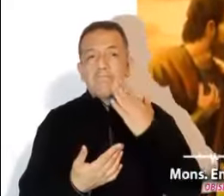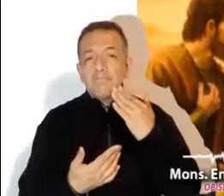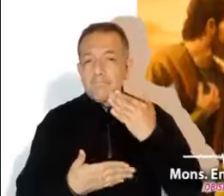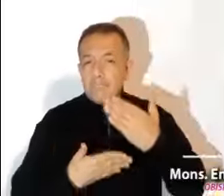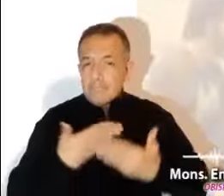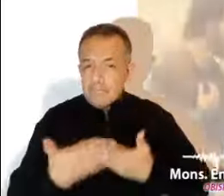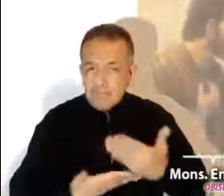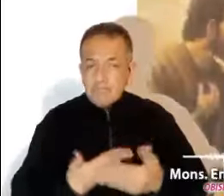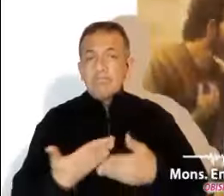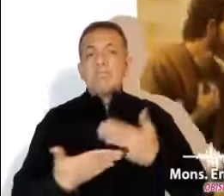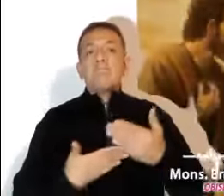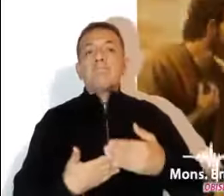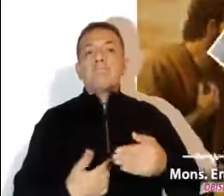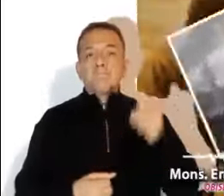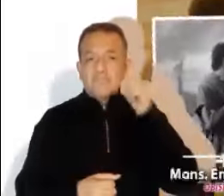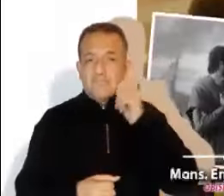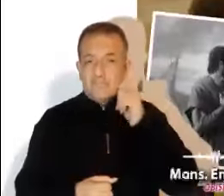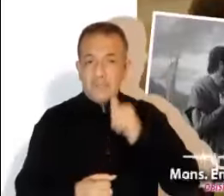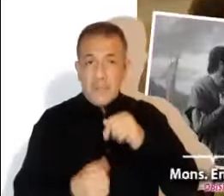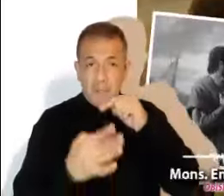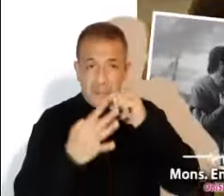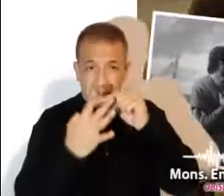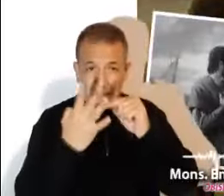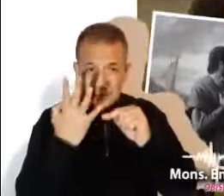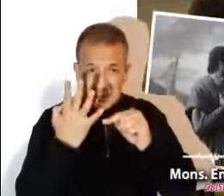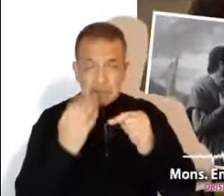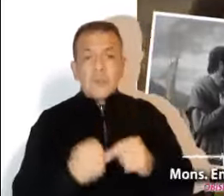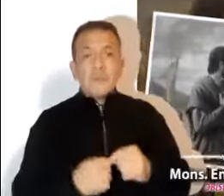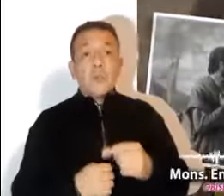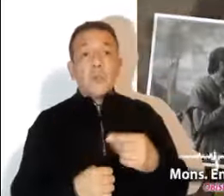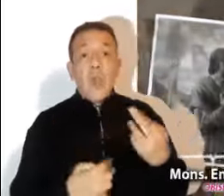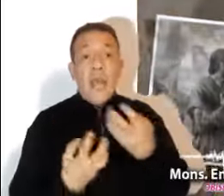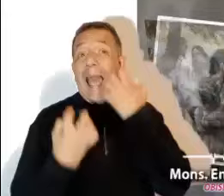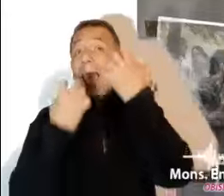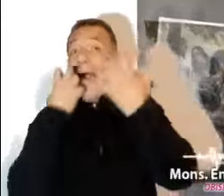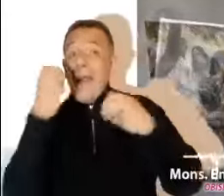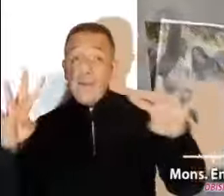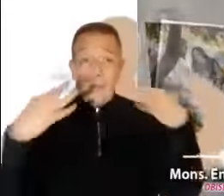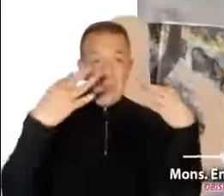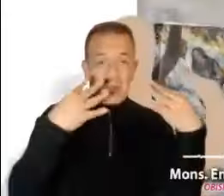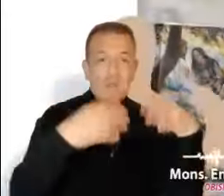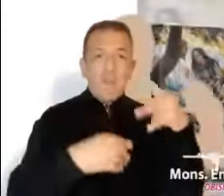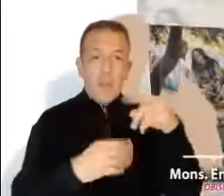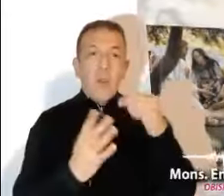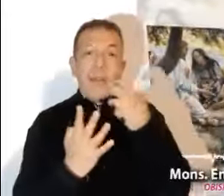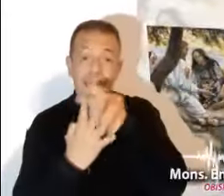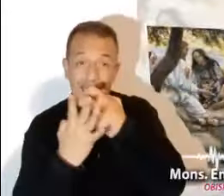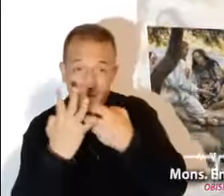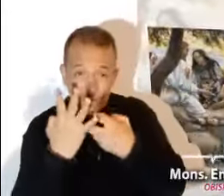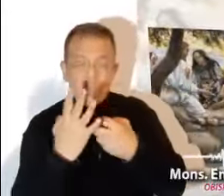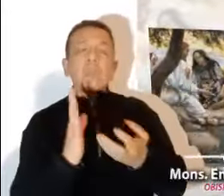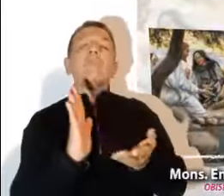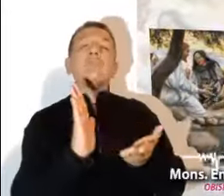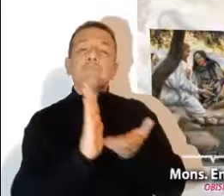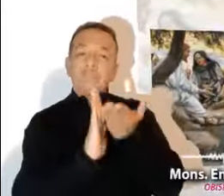en el servicio continuo y desinteresado. No hacen ruido, pero sí construyen.